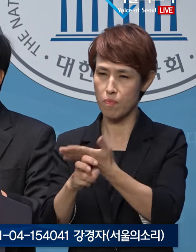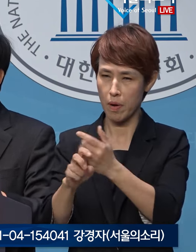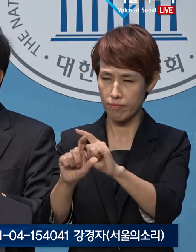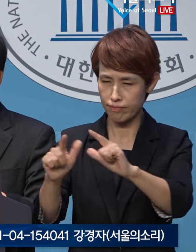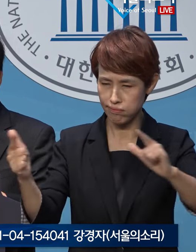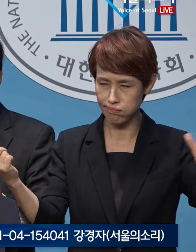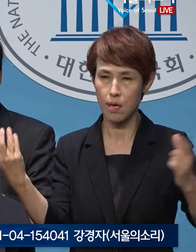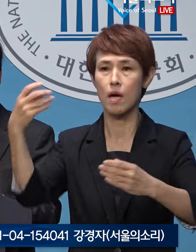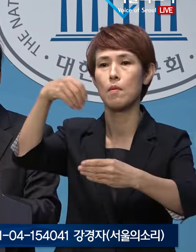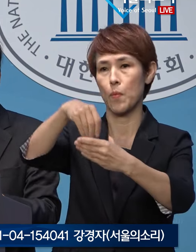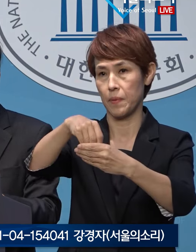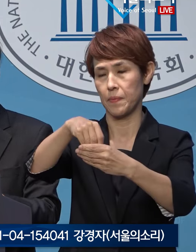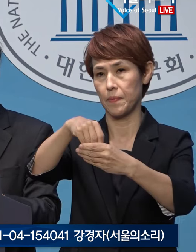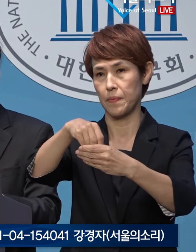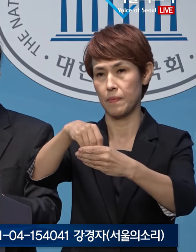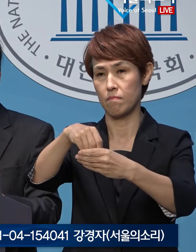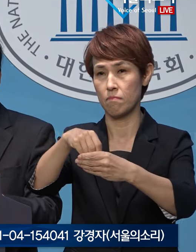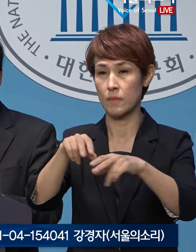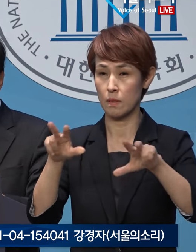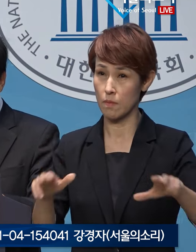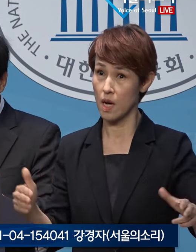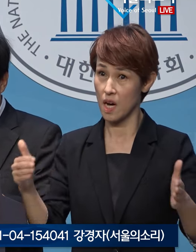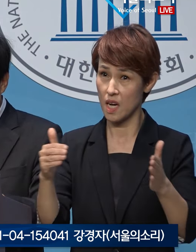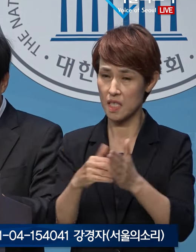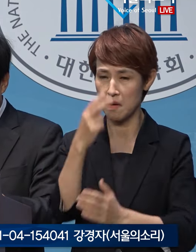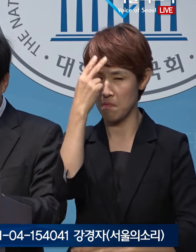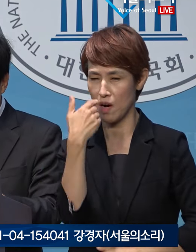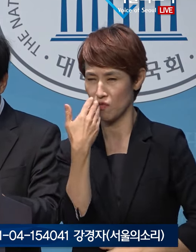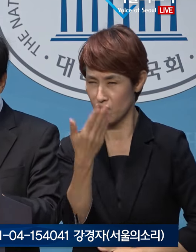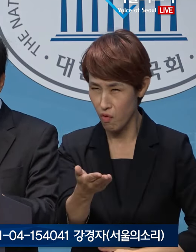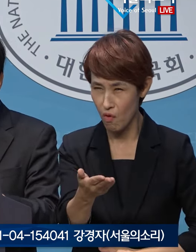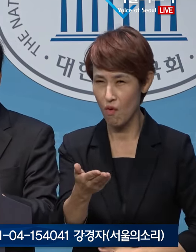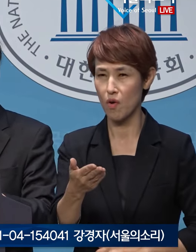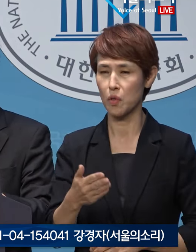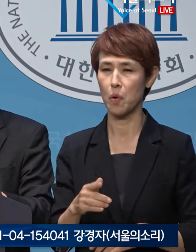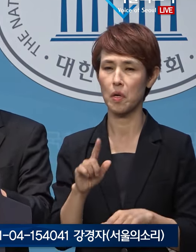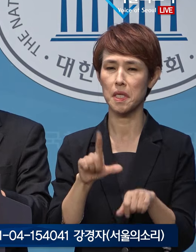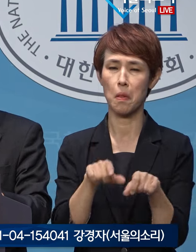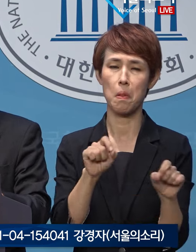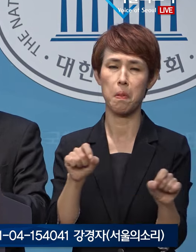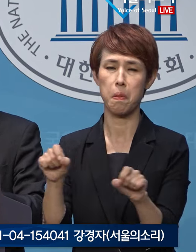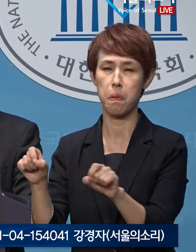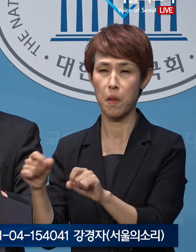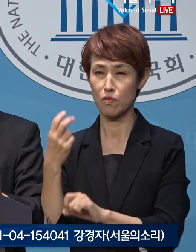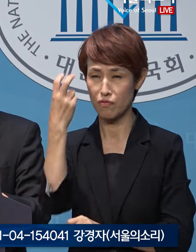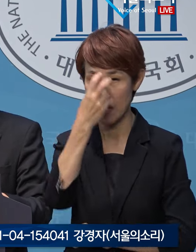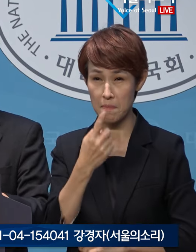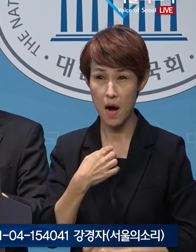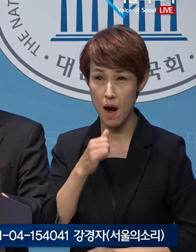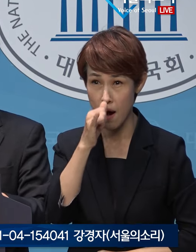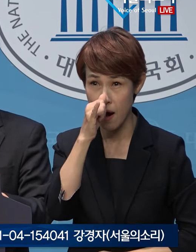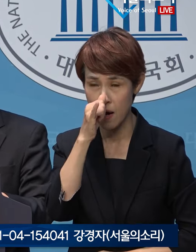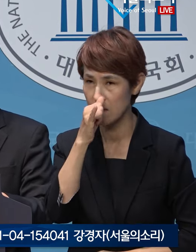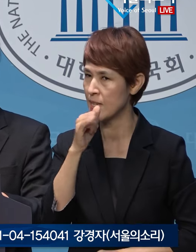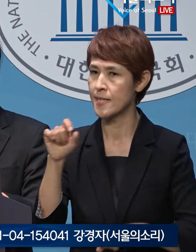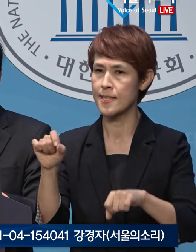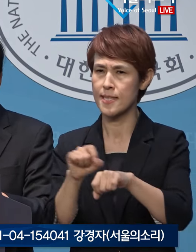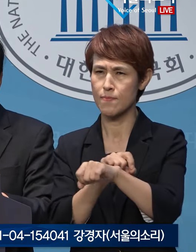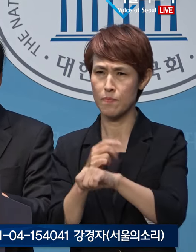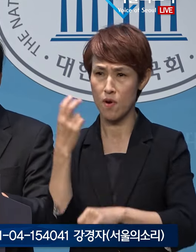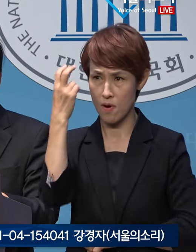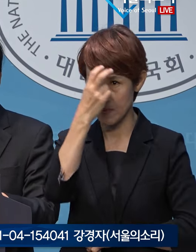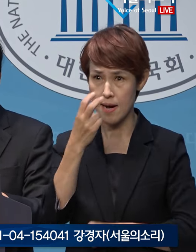포함시켰습니다. 그동안 봐주기 수사, 시간 끌기식 수사가 문제된 만큼 특별검사는